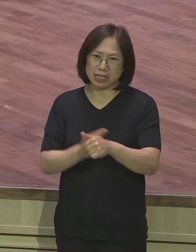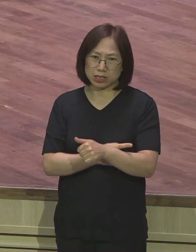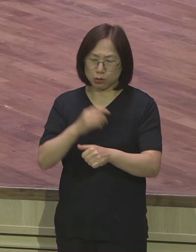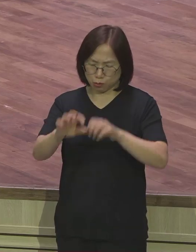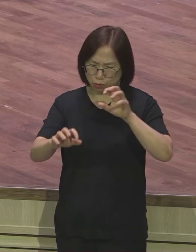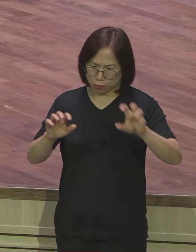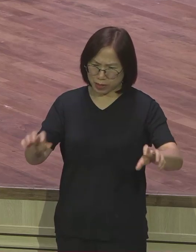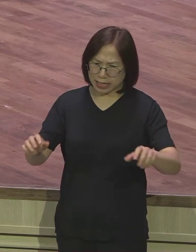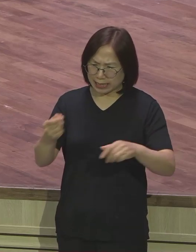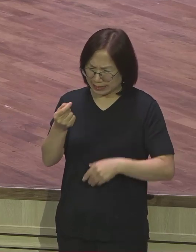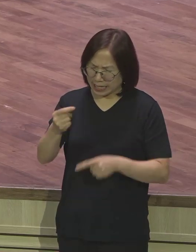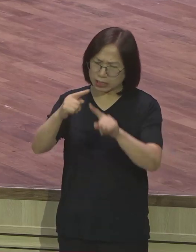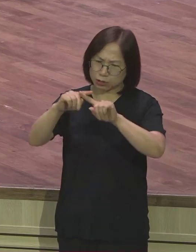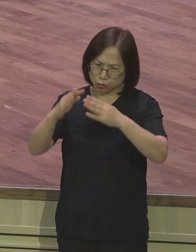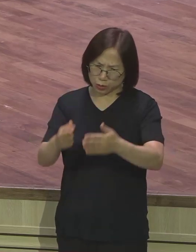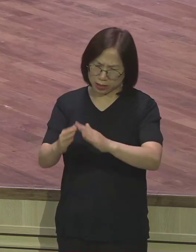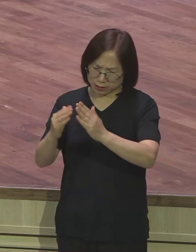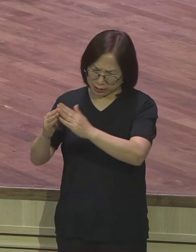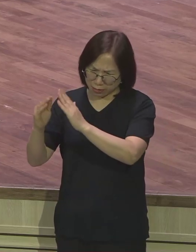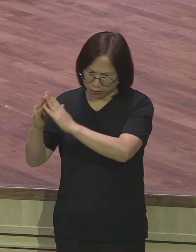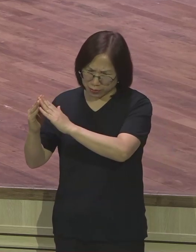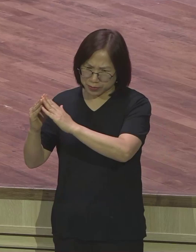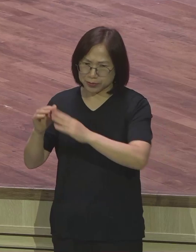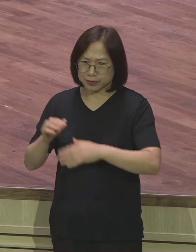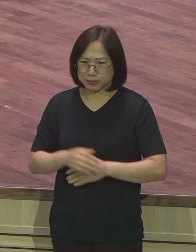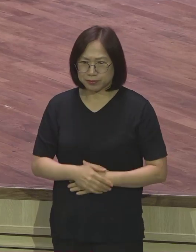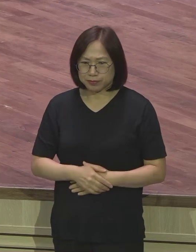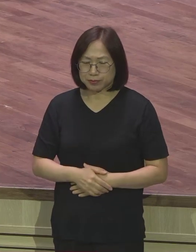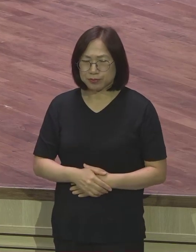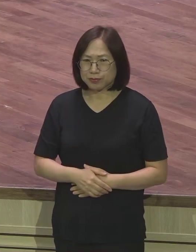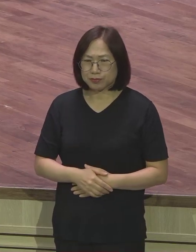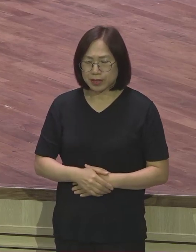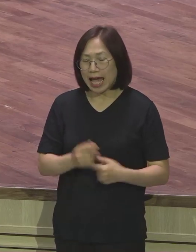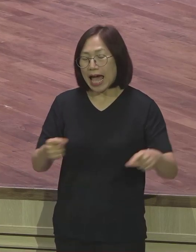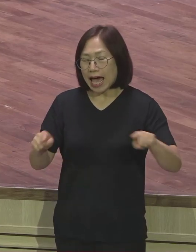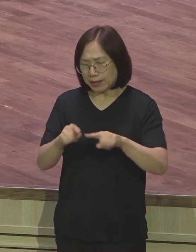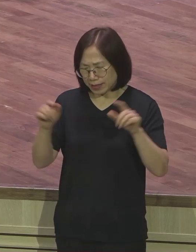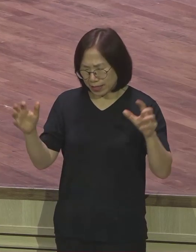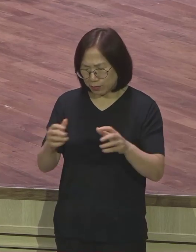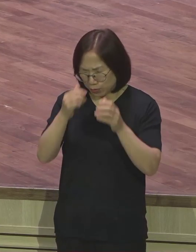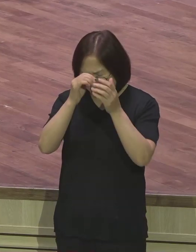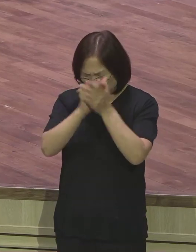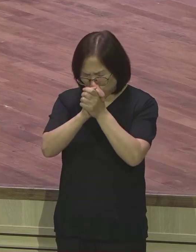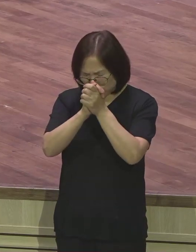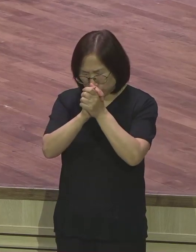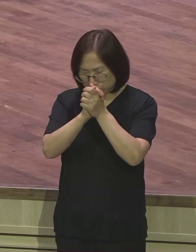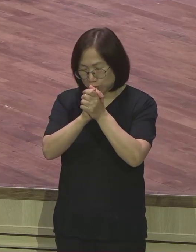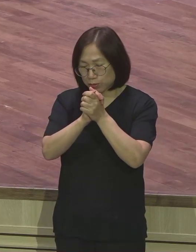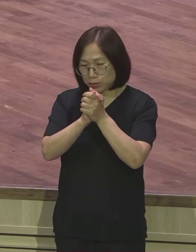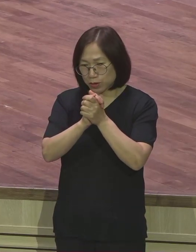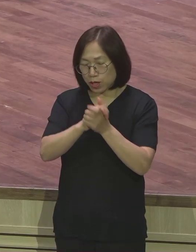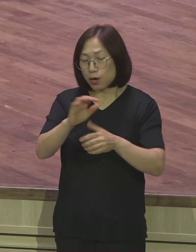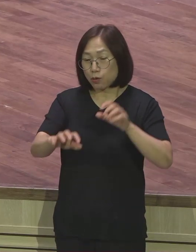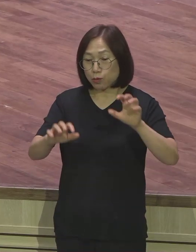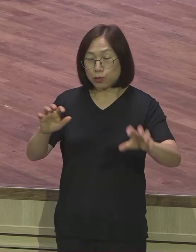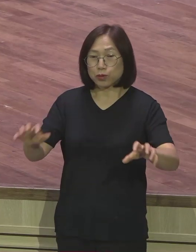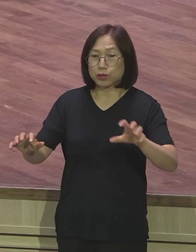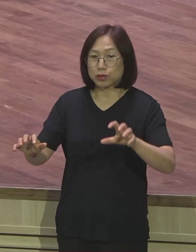그래서 곳곳에 함께 모여 기도할 수 있도록 모임을 할 수 있도록 곳곳에다가 순복음